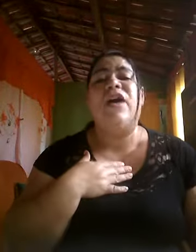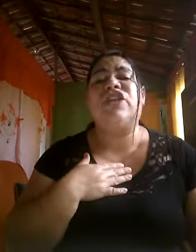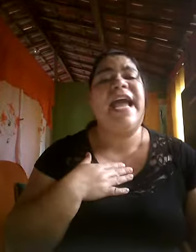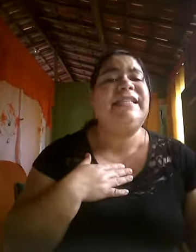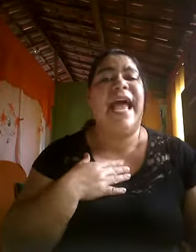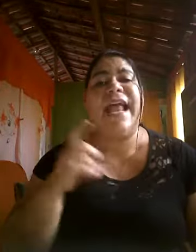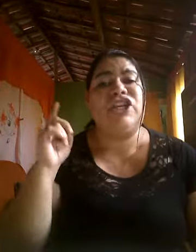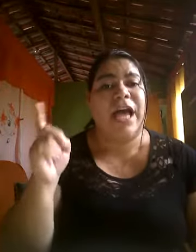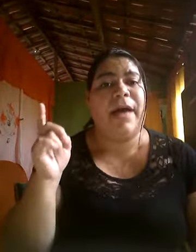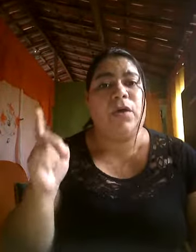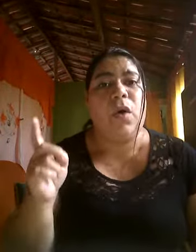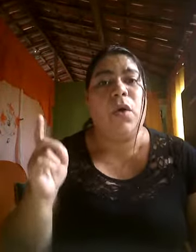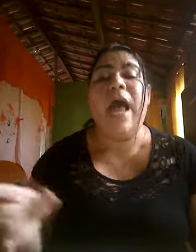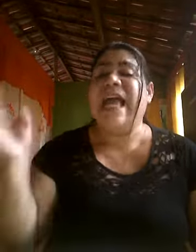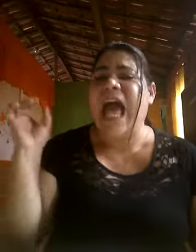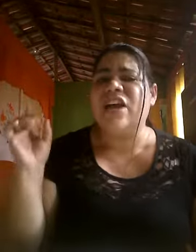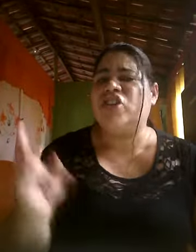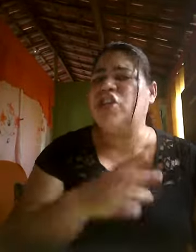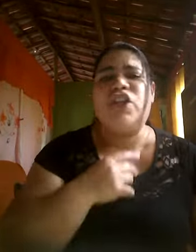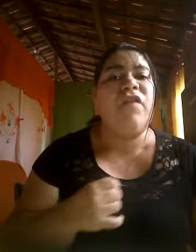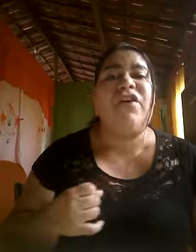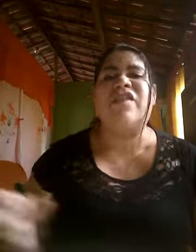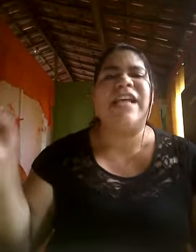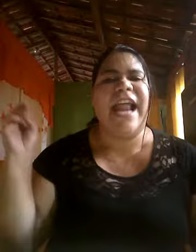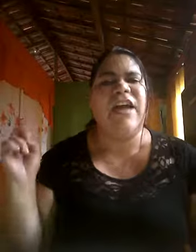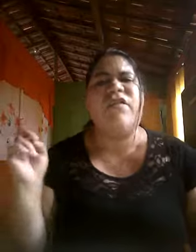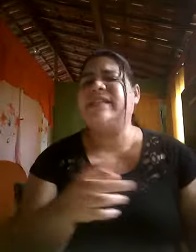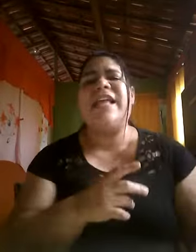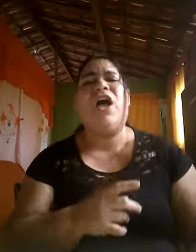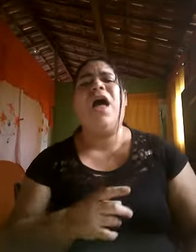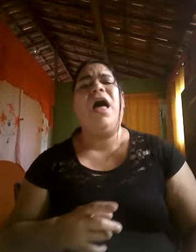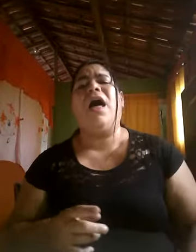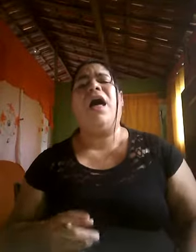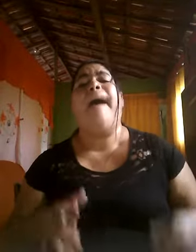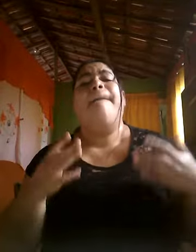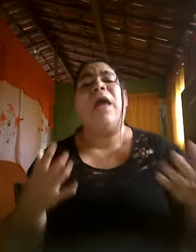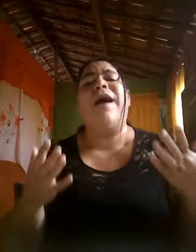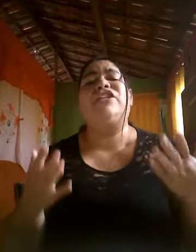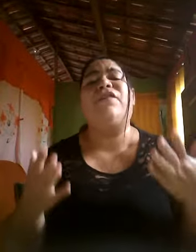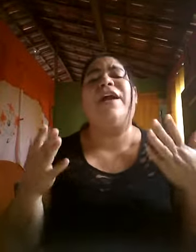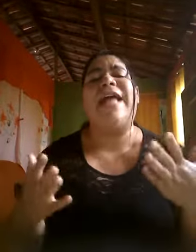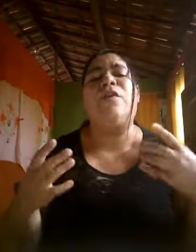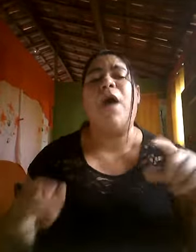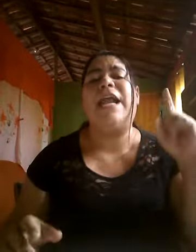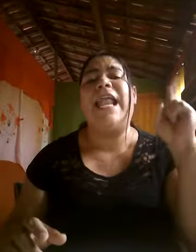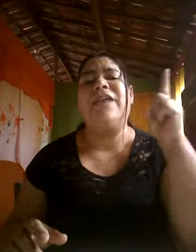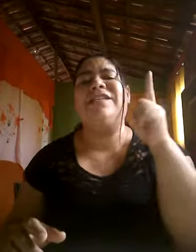audiência Ele já marcou Garantir de novo que eu serei o vencedor Meu advogado mora lá no